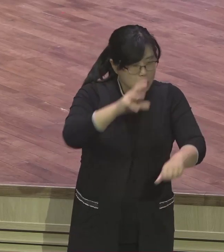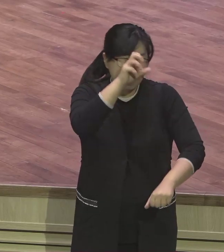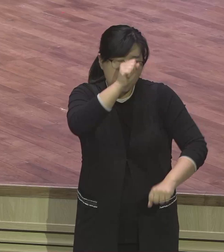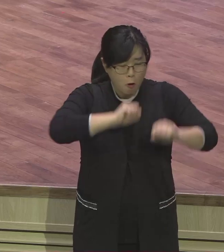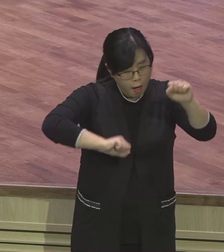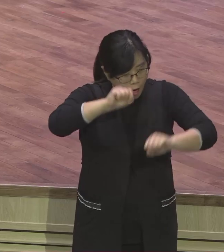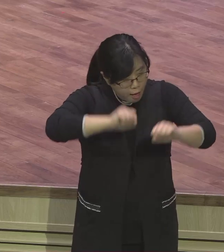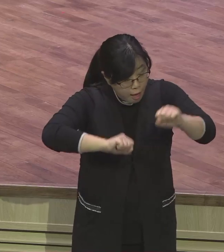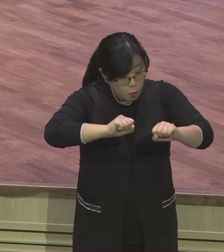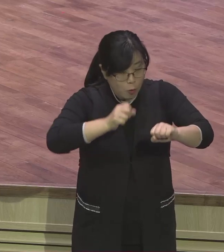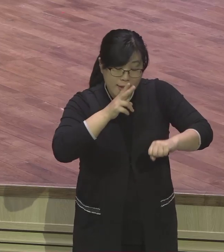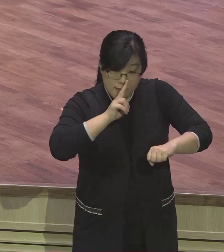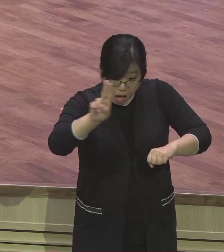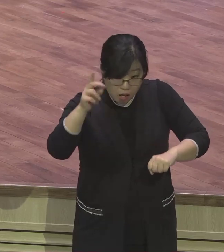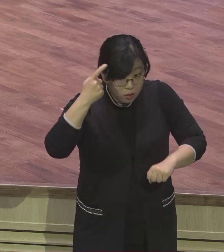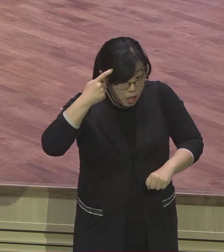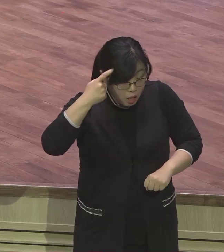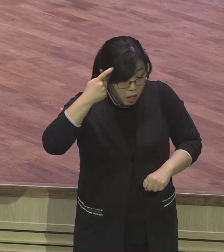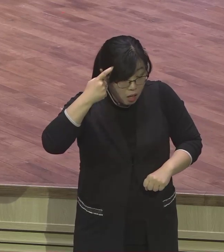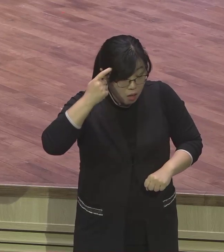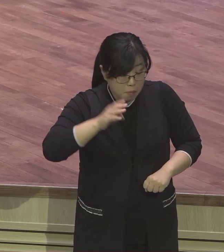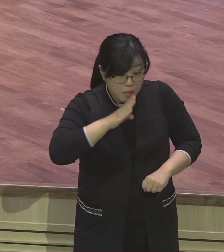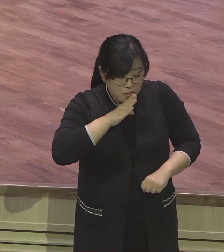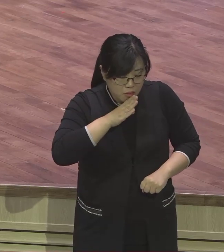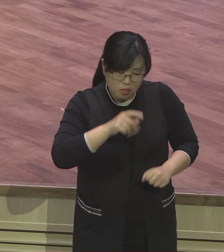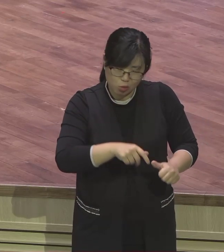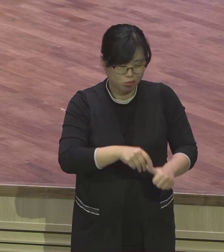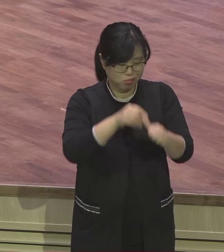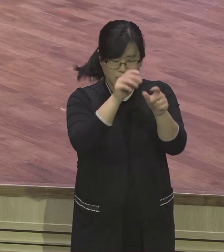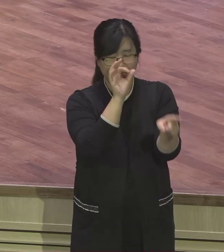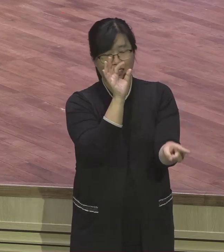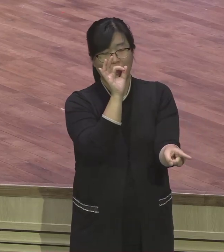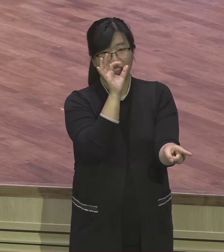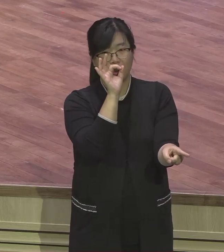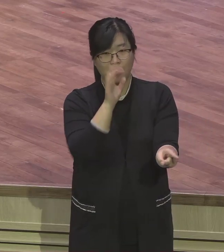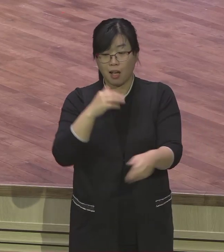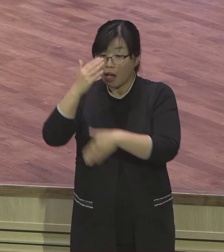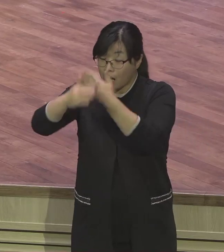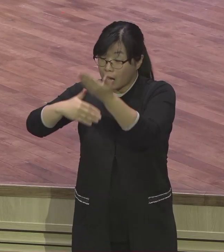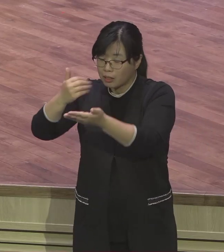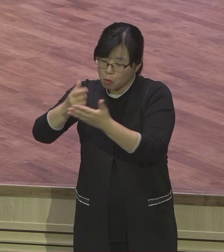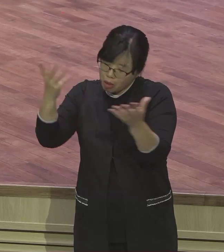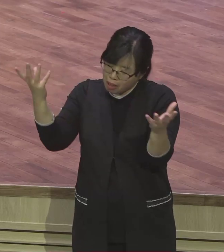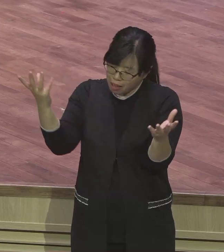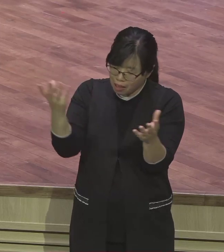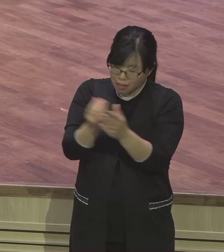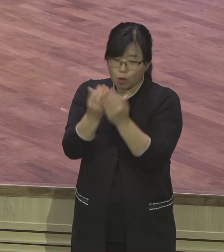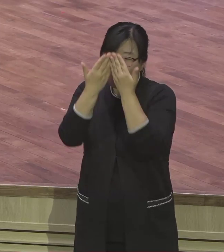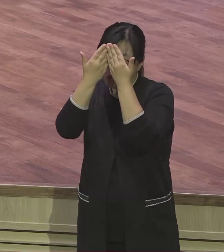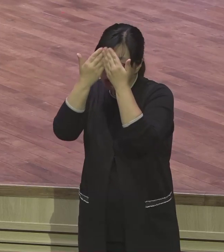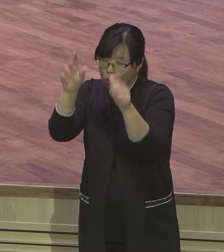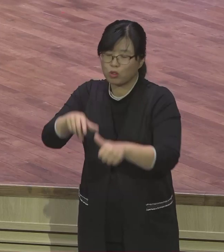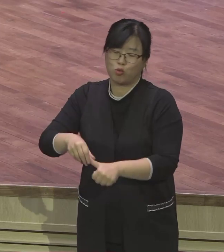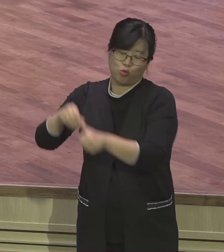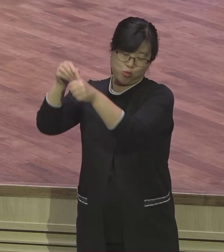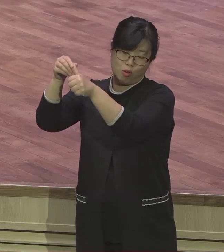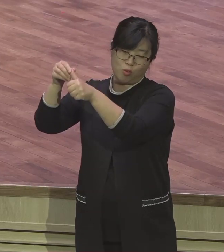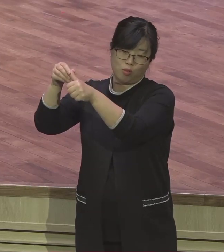구원은 하나님이 그냥 주시는 거예요. 그냥 믿으면 그냥 주는 거예요. 절대로 그런 것이 구원의 기준이